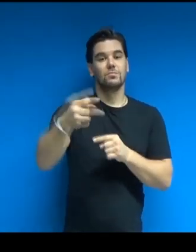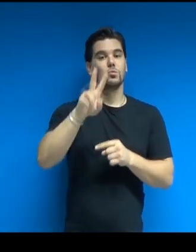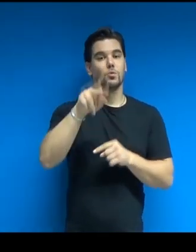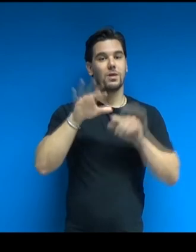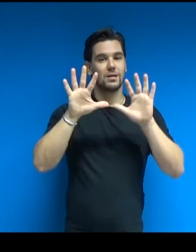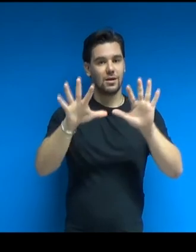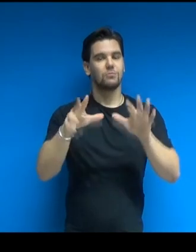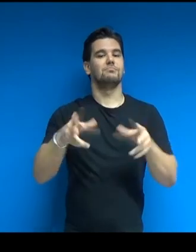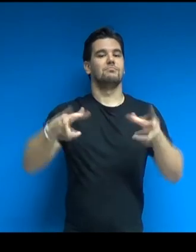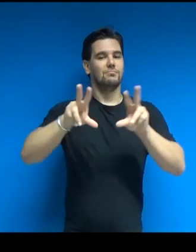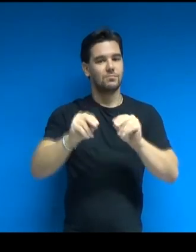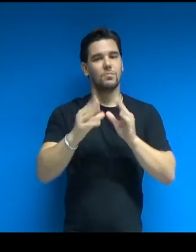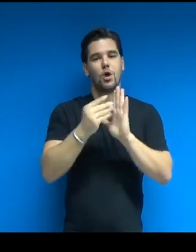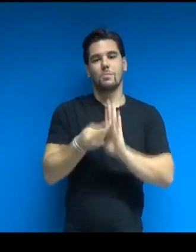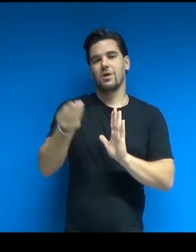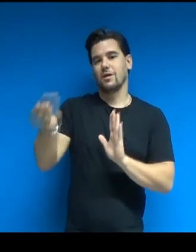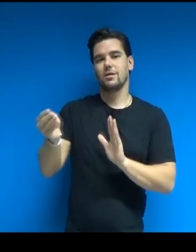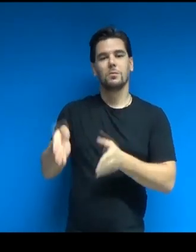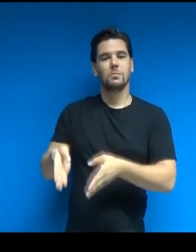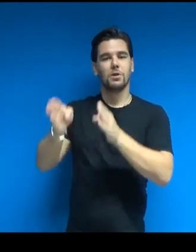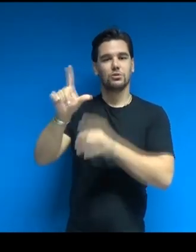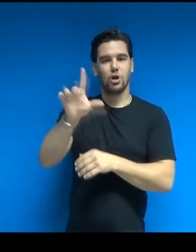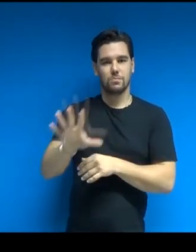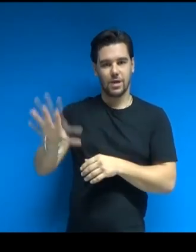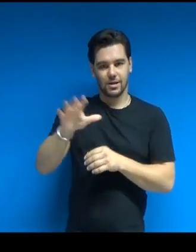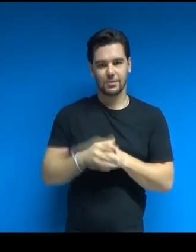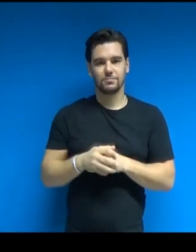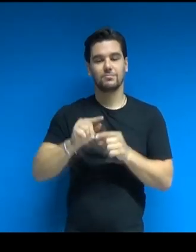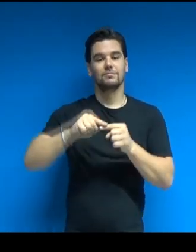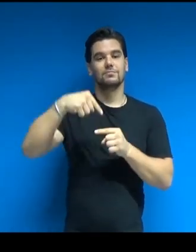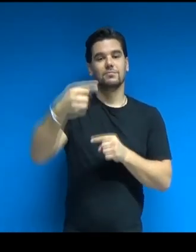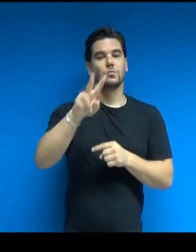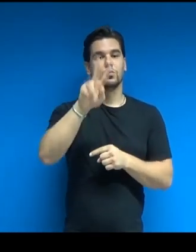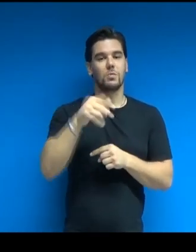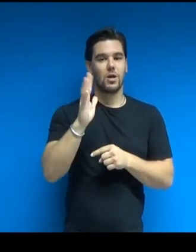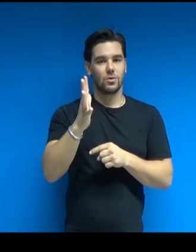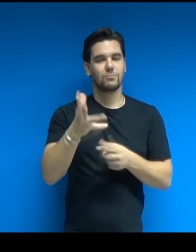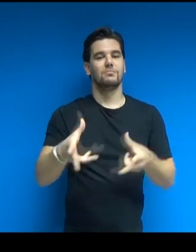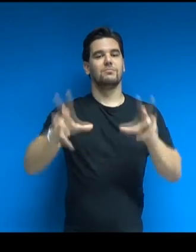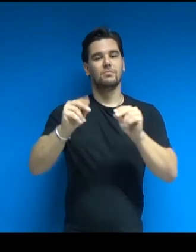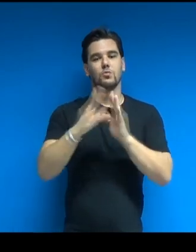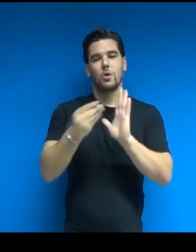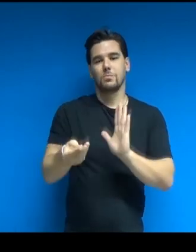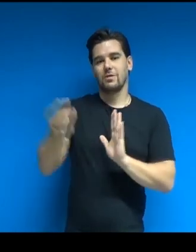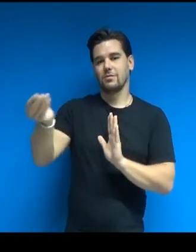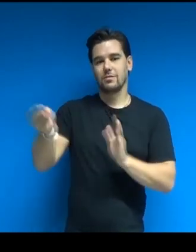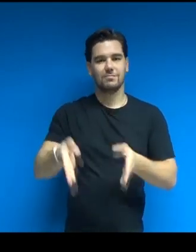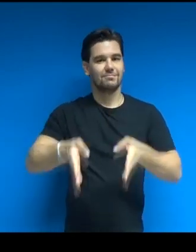il cardinale Montini decise di portare una copia della statua sulla sua sommità.